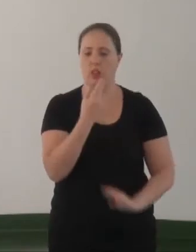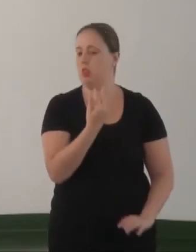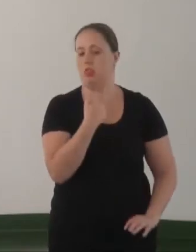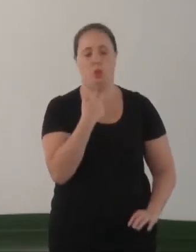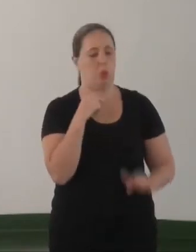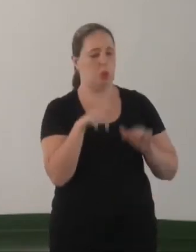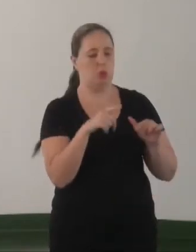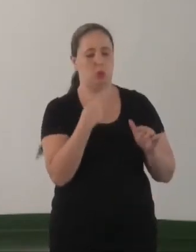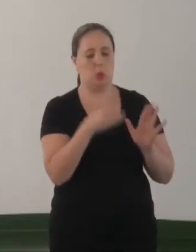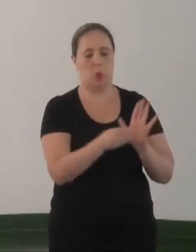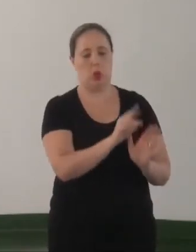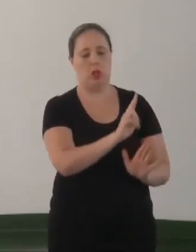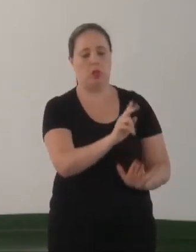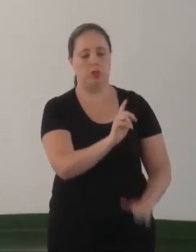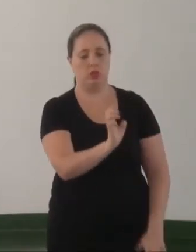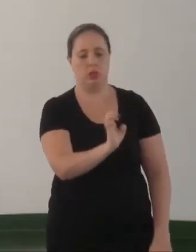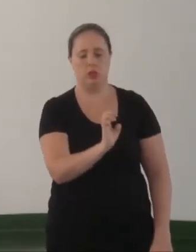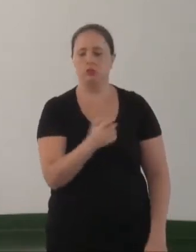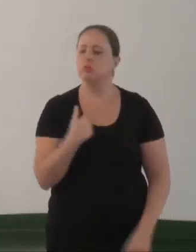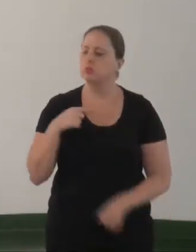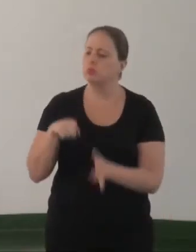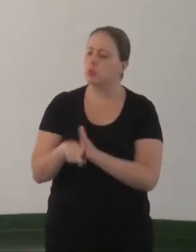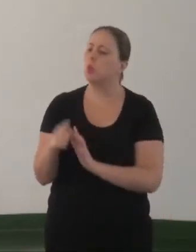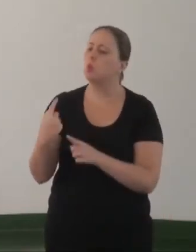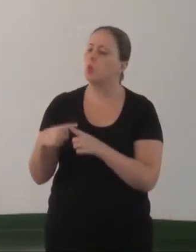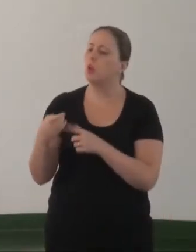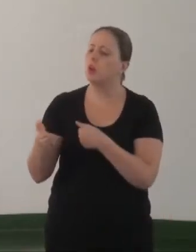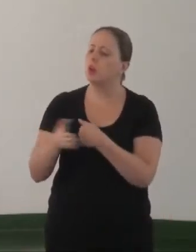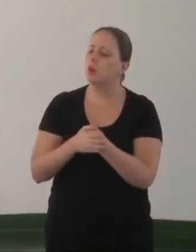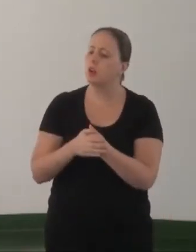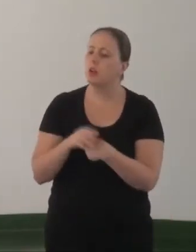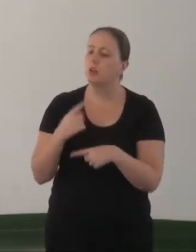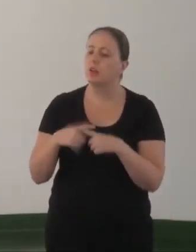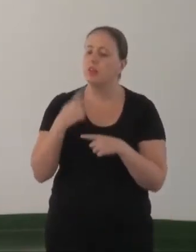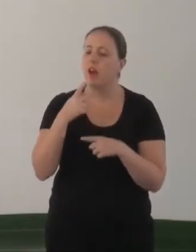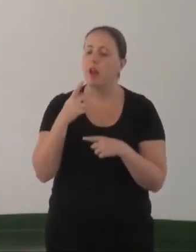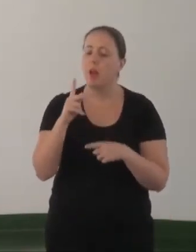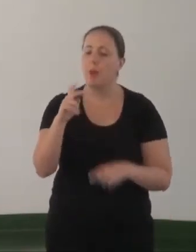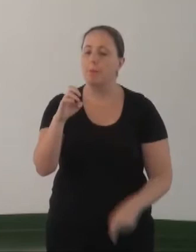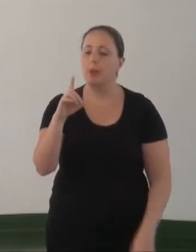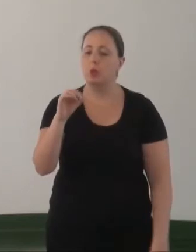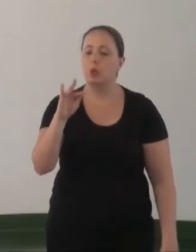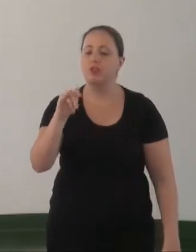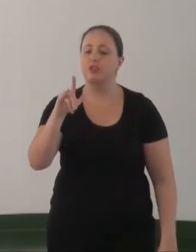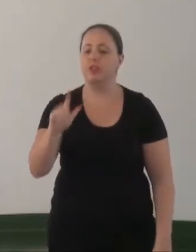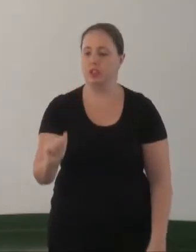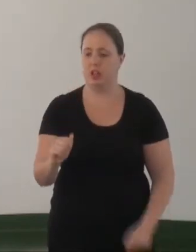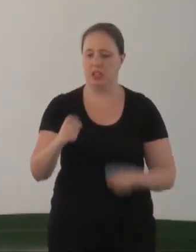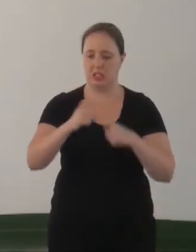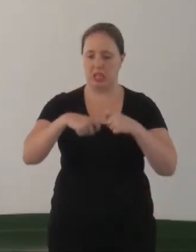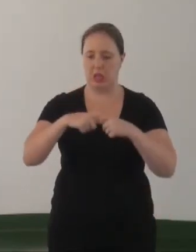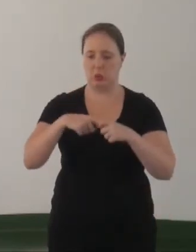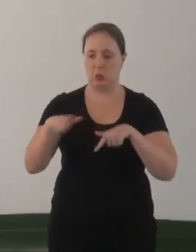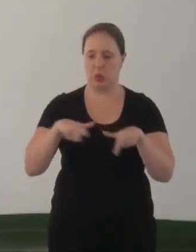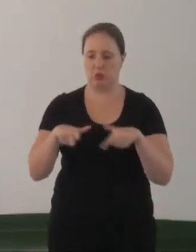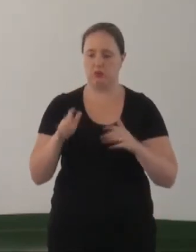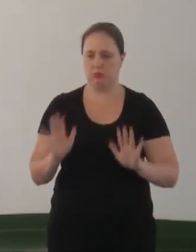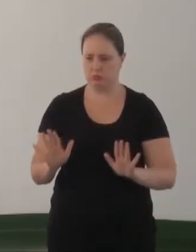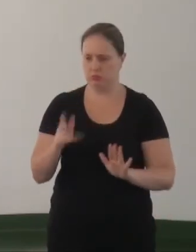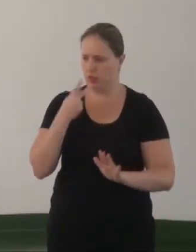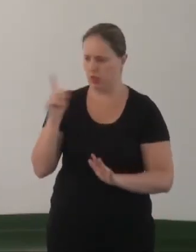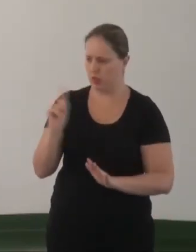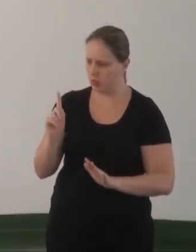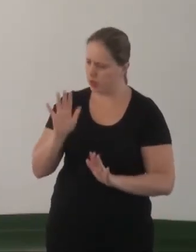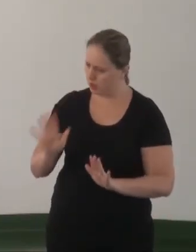pode trabalhar com esse nome. Eu fui descobrir o que está por trás. Ah, pedofilia. É sexo aqui no local de trabalho. Eu falei assim, não, mas